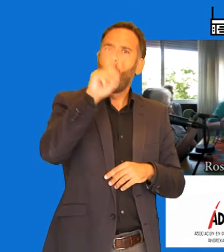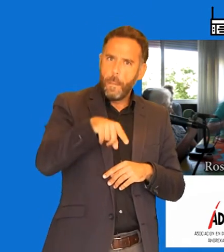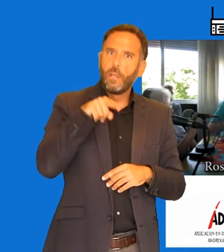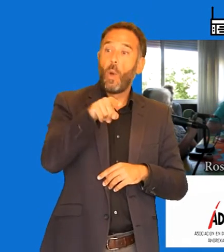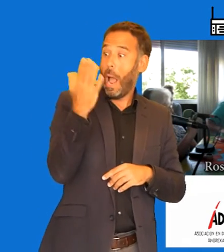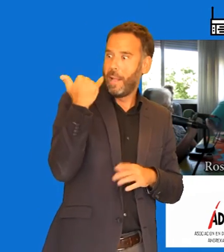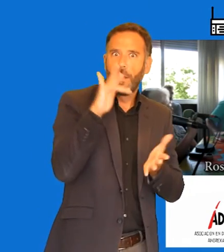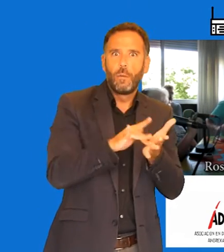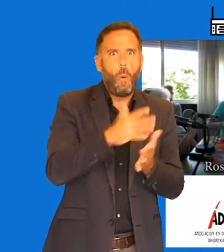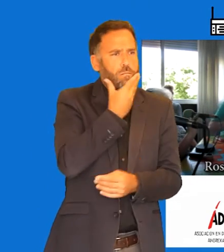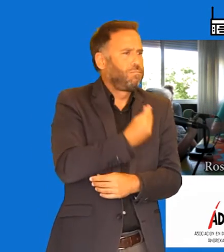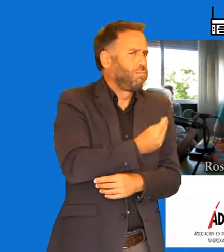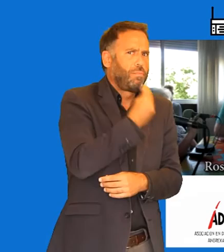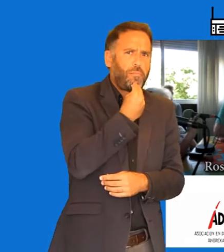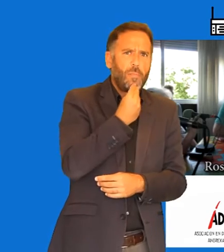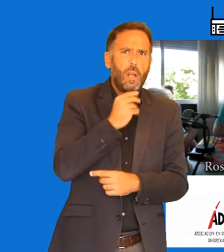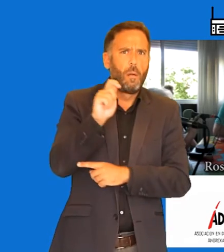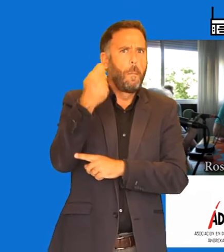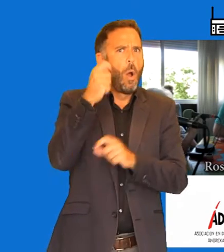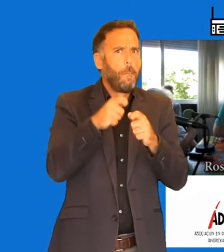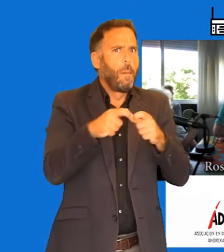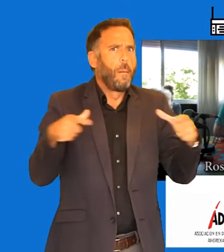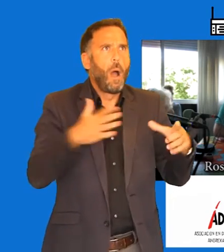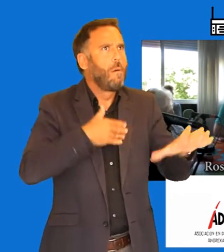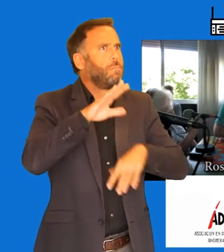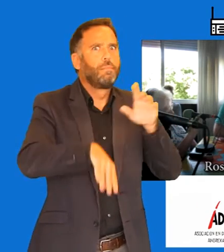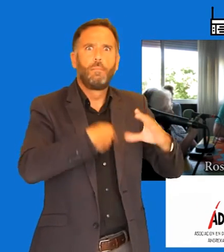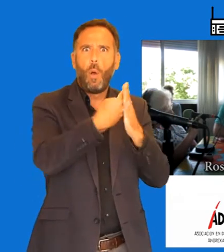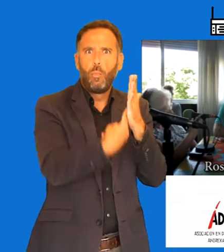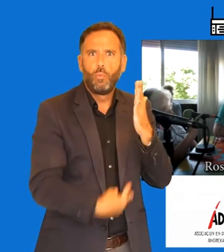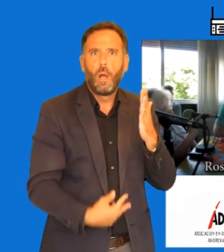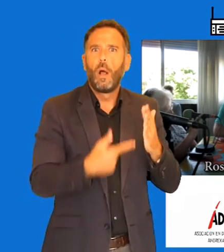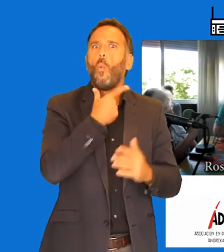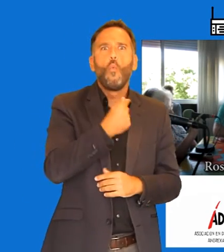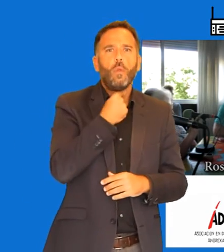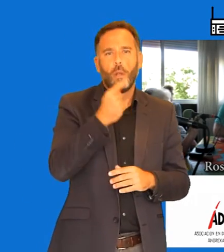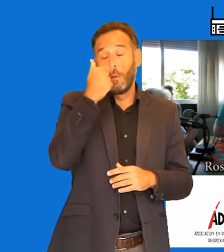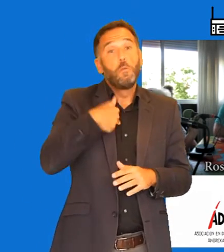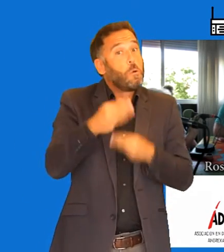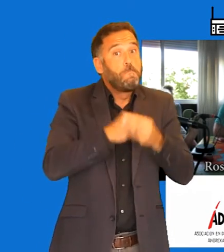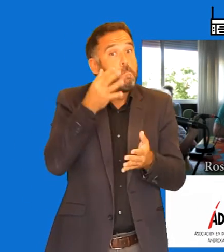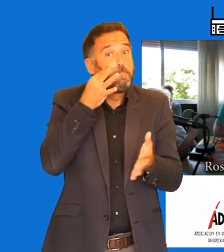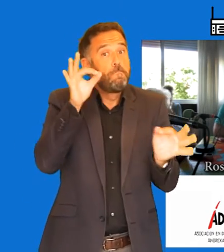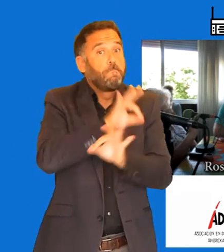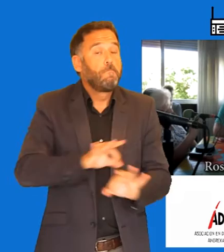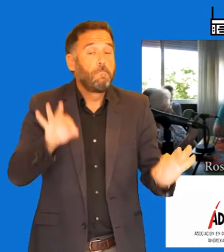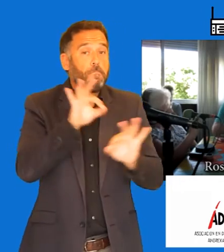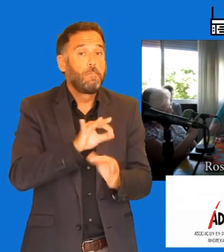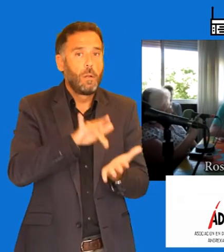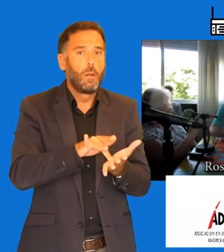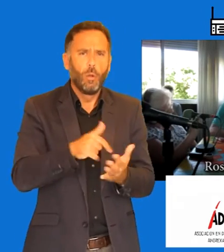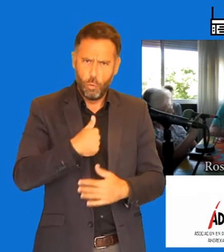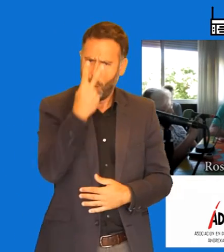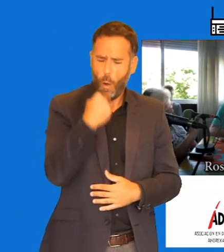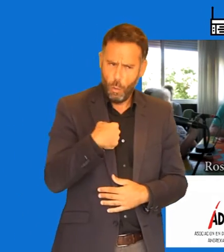Sí, bonito porque está teniendo muy buena aceptación y a la gente le gusta. Yo no lo he hecho todavía, ¿eh? Qué coste. Oye, pues yo lo he probado un par de veces